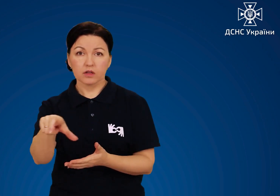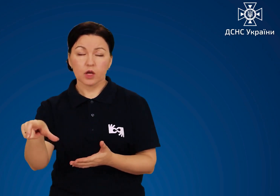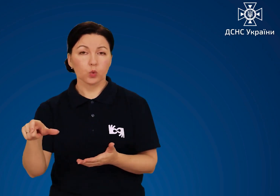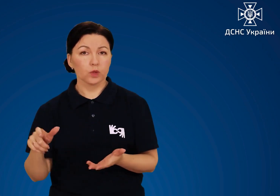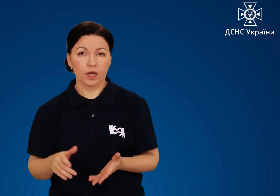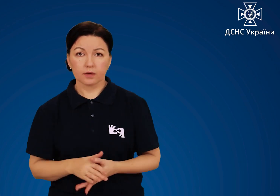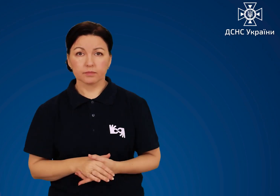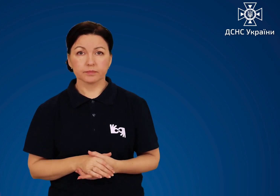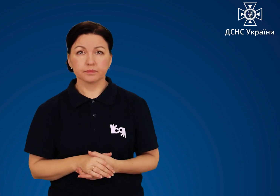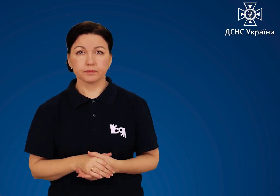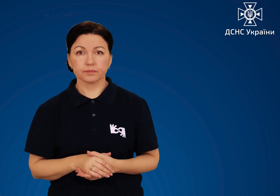перебуванням людей